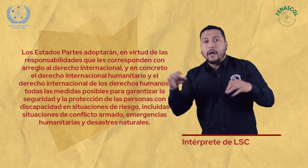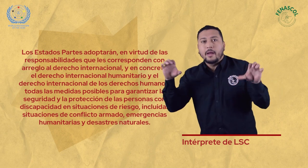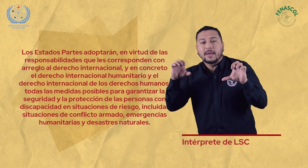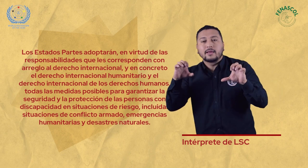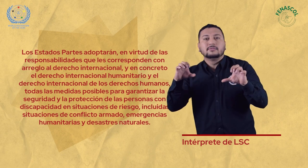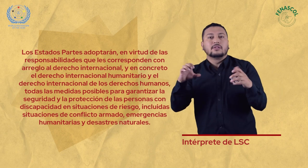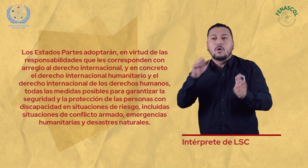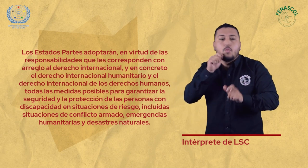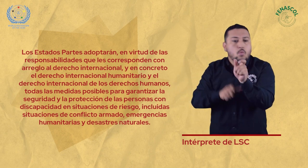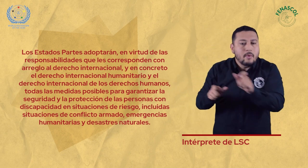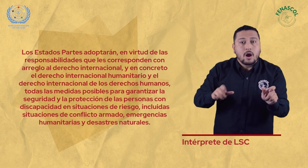naturales.